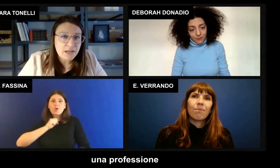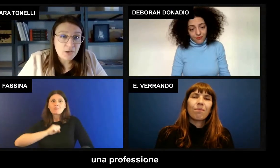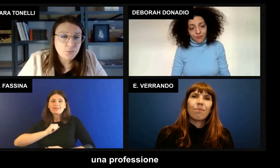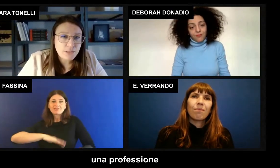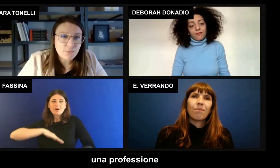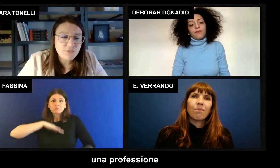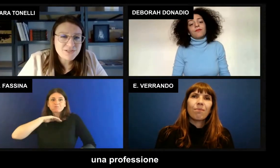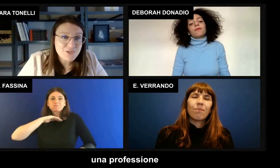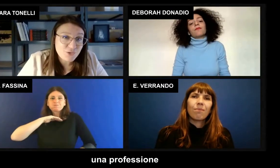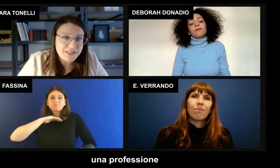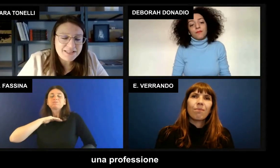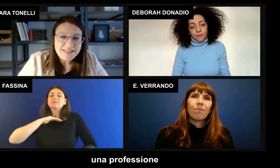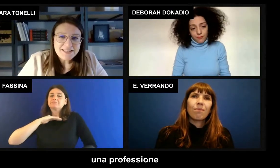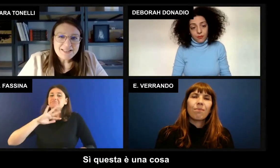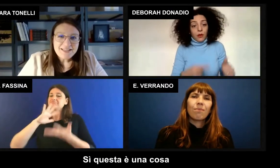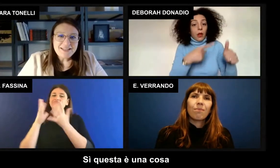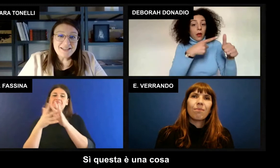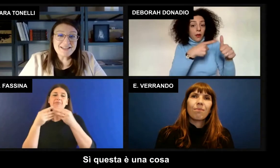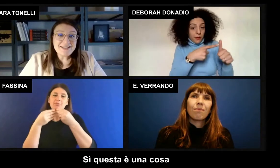una professione